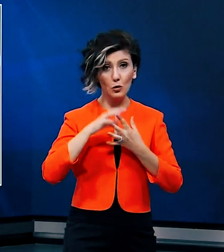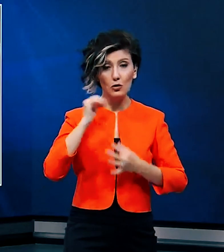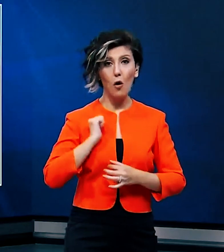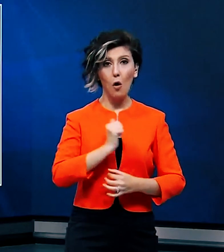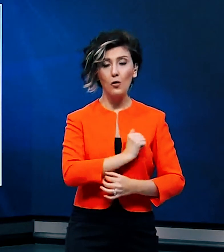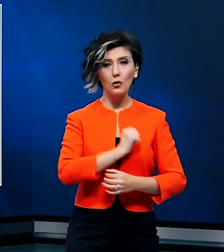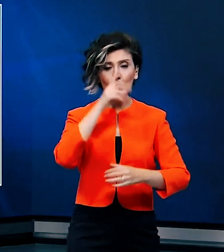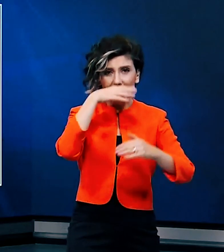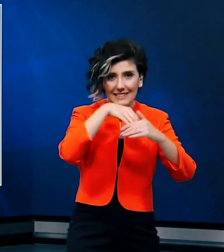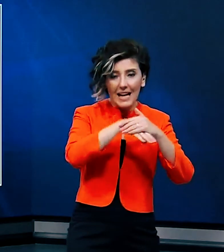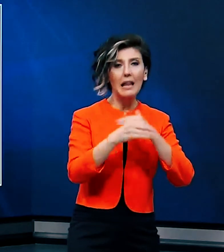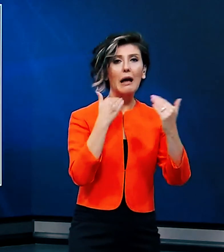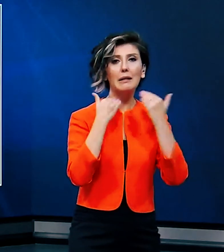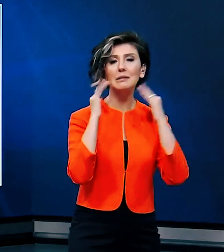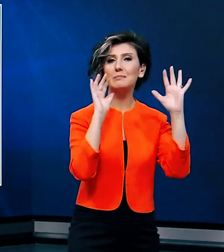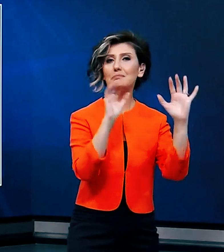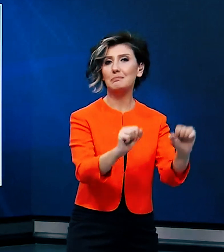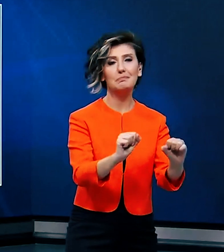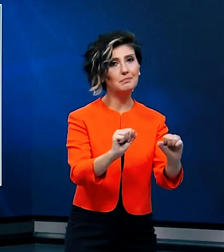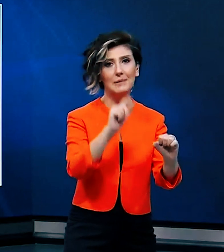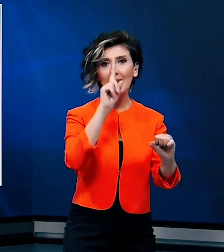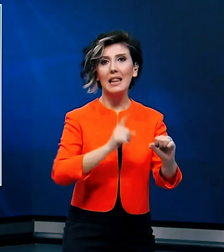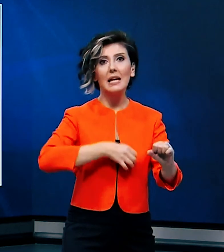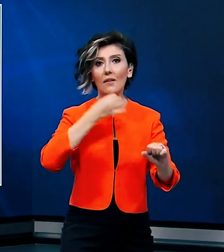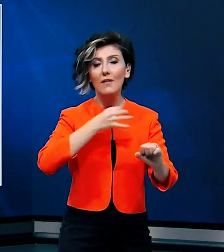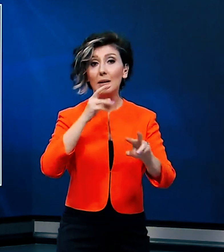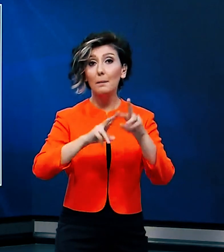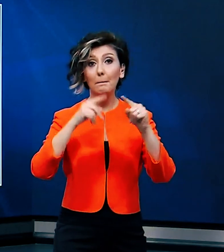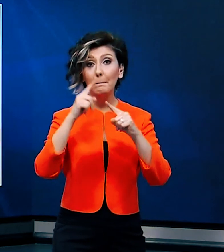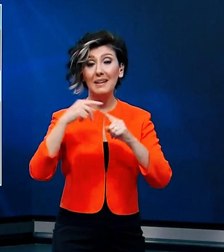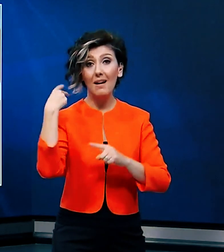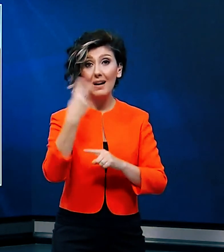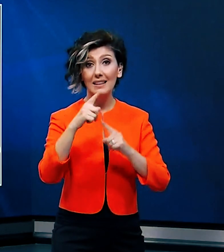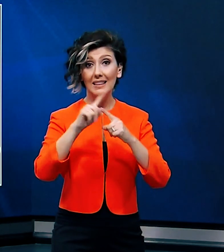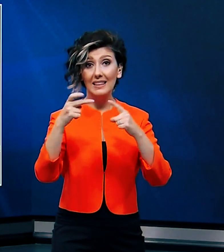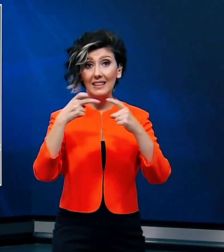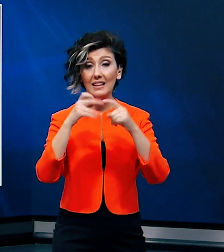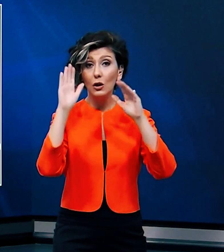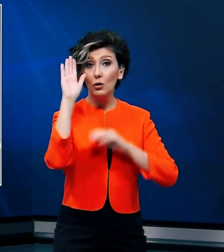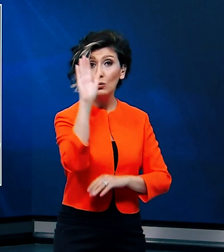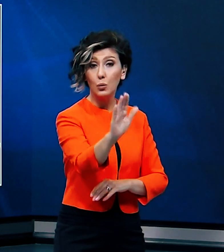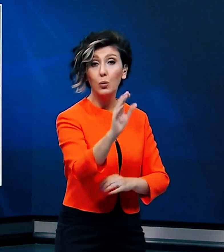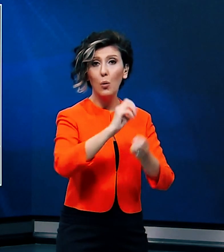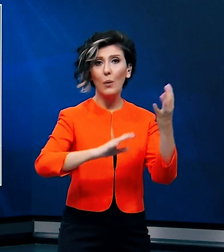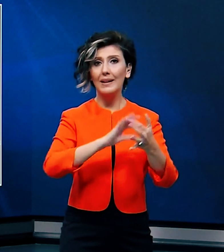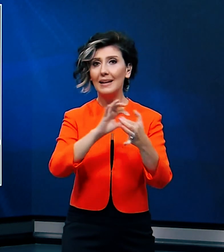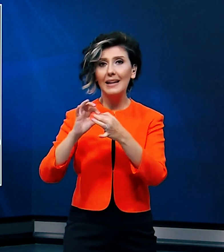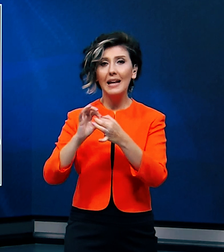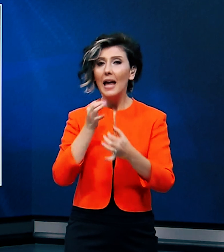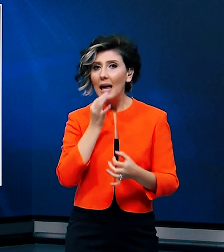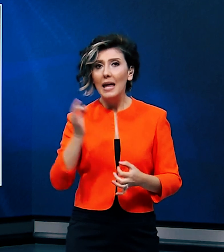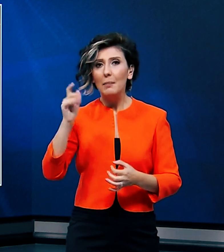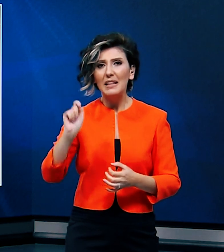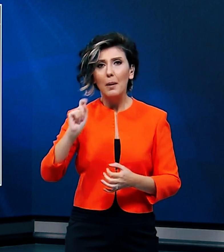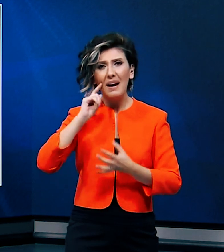Ordu'da saklandığı adreste yakalandı. İlk ifadesinde MİT'e ait tırların durdurulması olayıyla ilgili